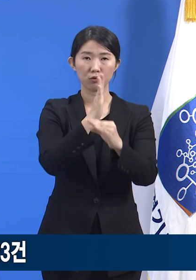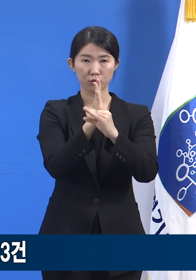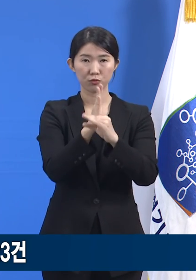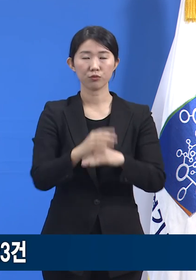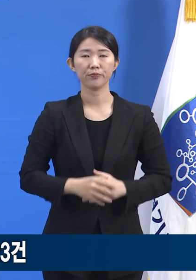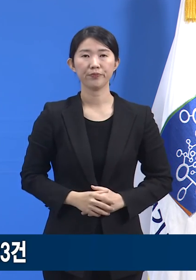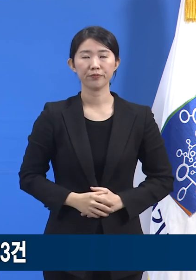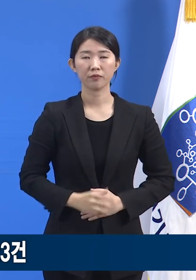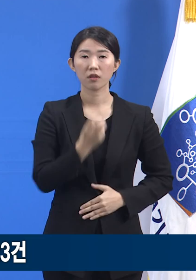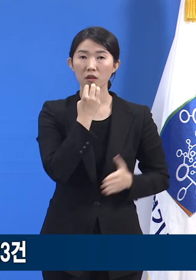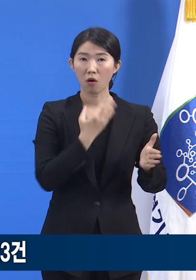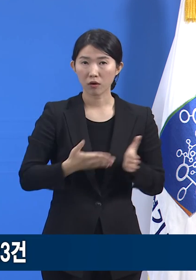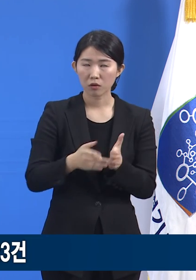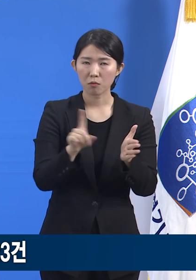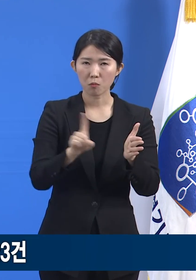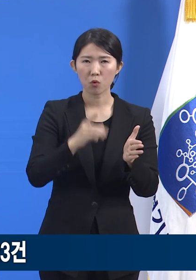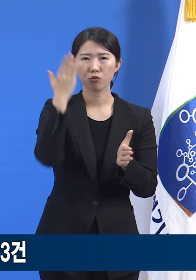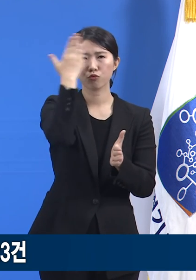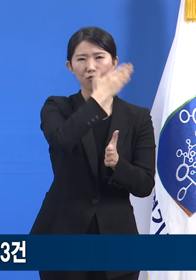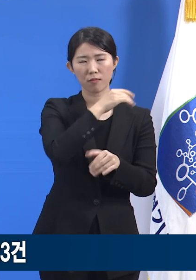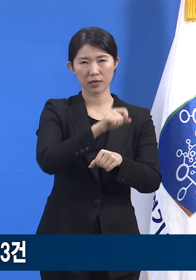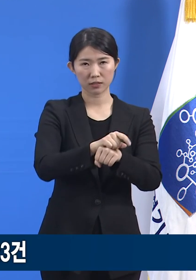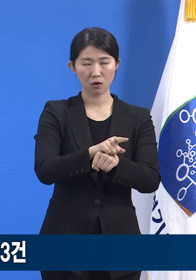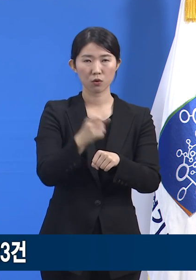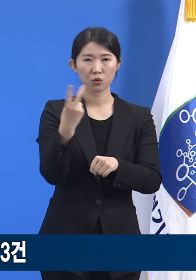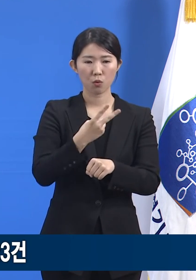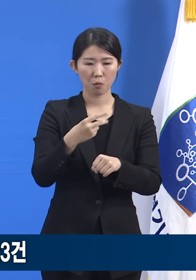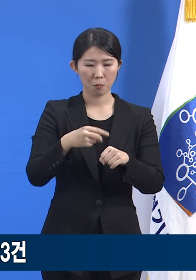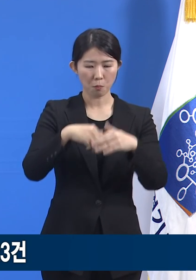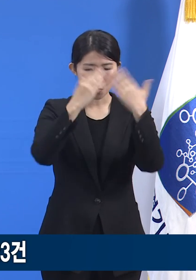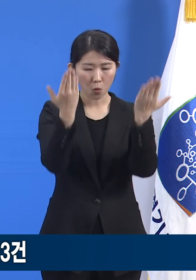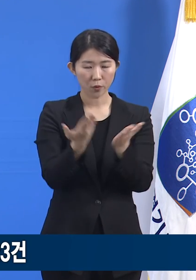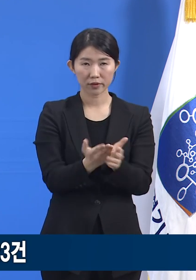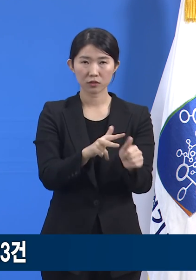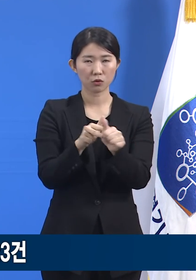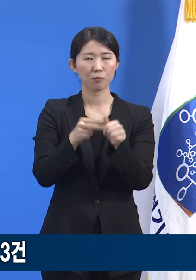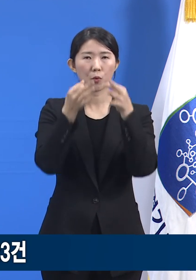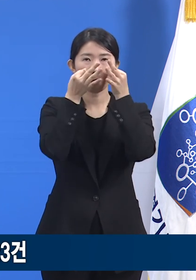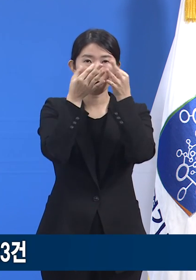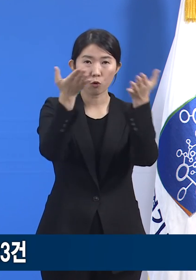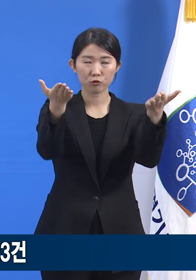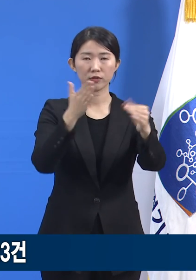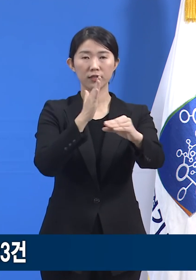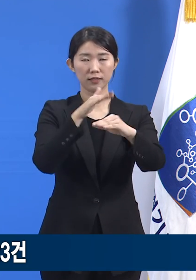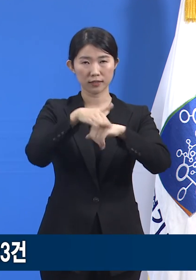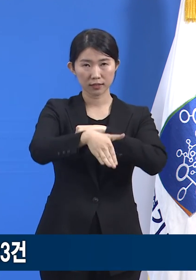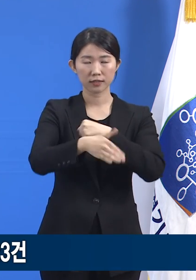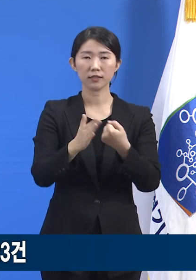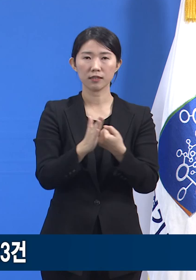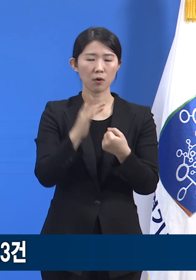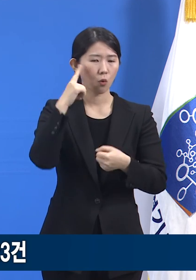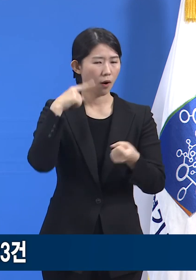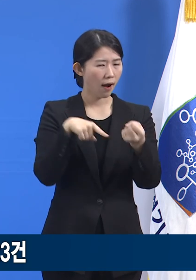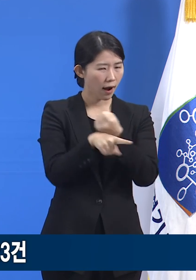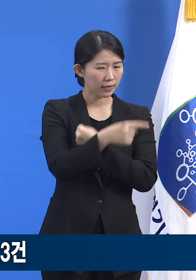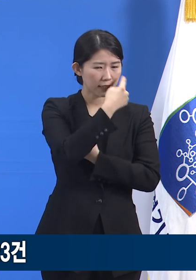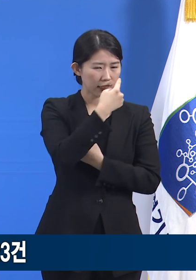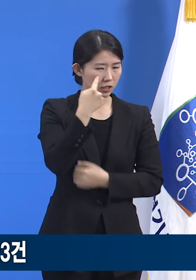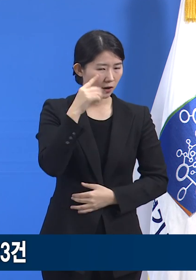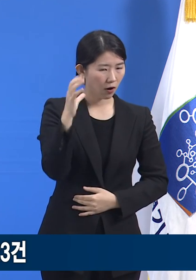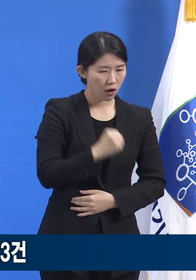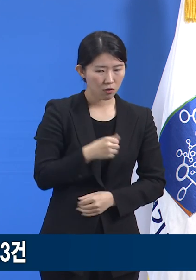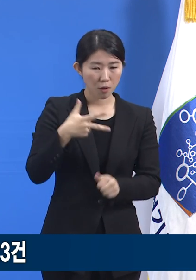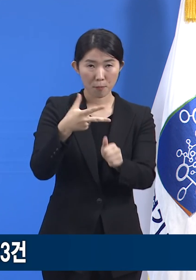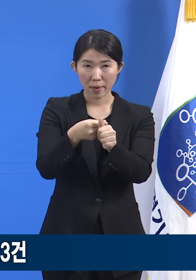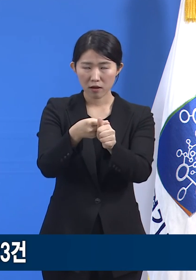도는 투명성과 개방성의 원칙 아래 과학적 근거를 중심으로 백신 접종 관련한 위험에